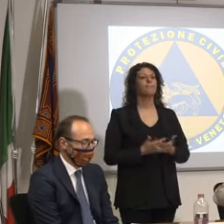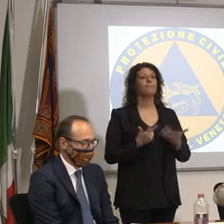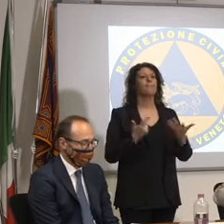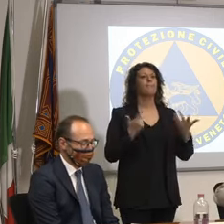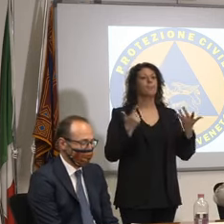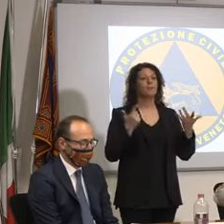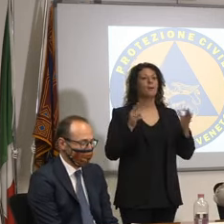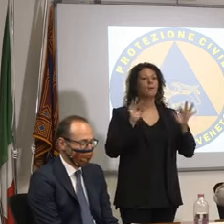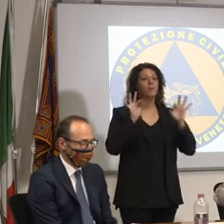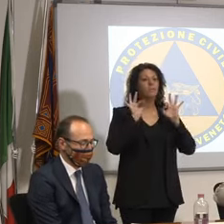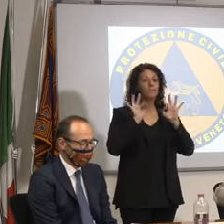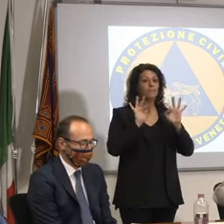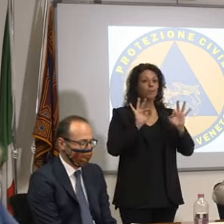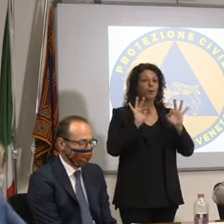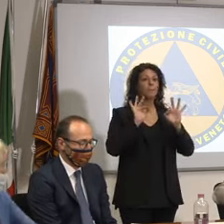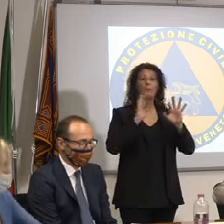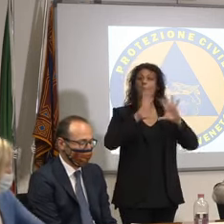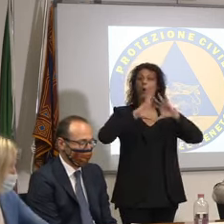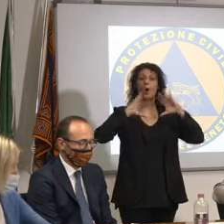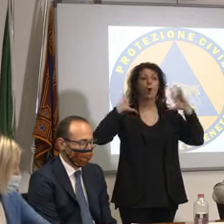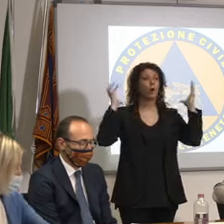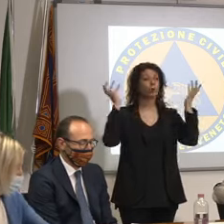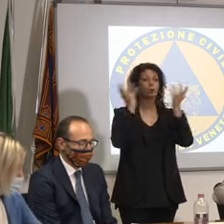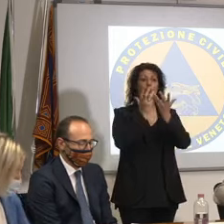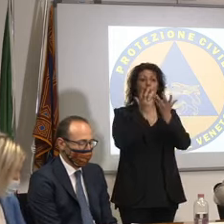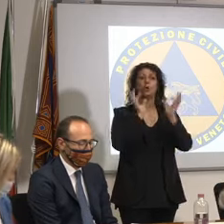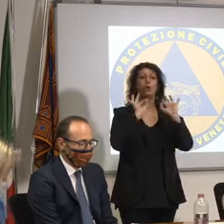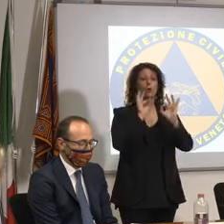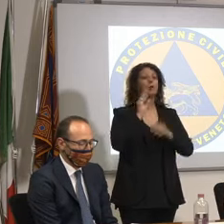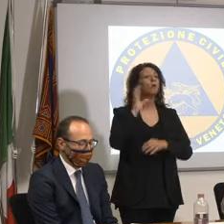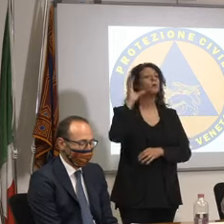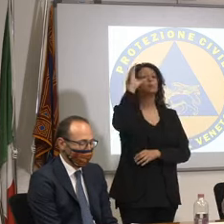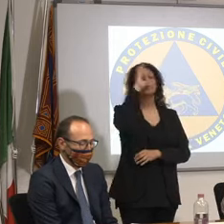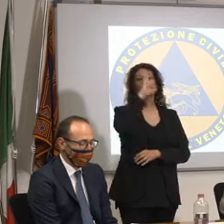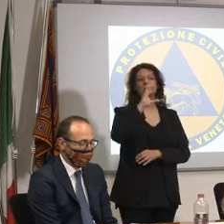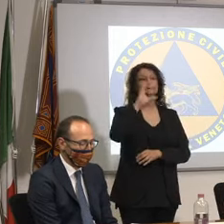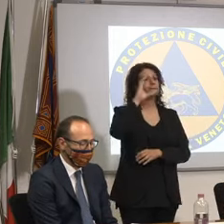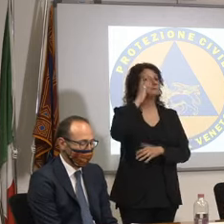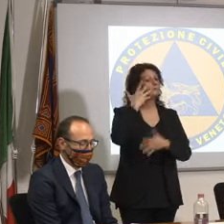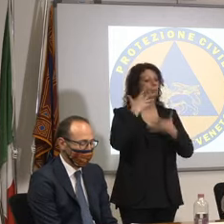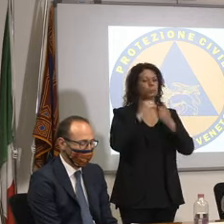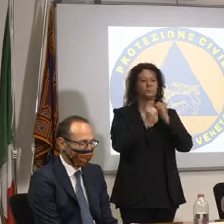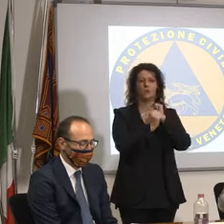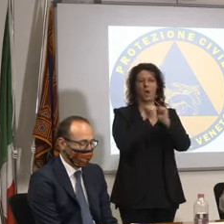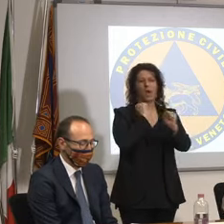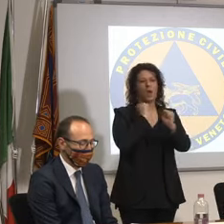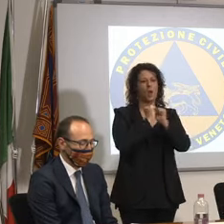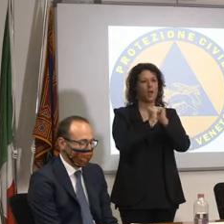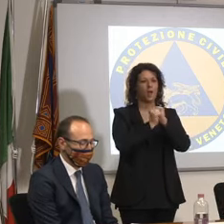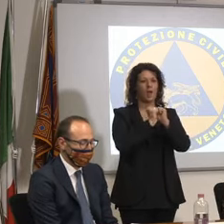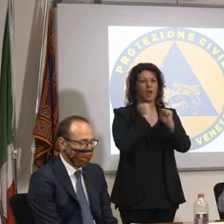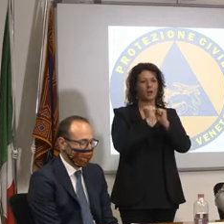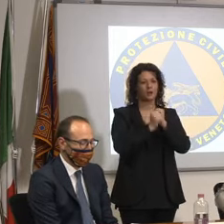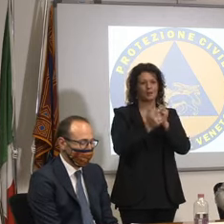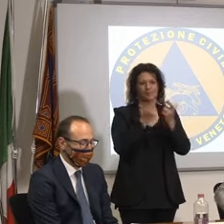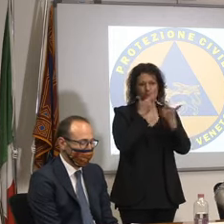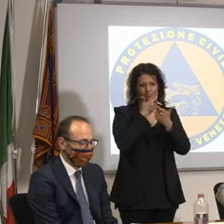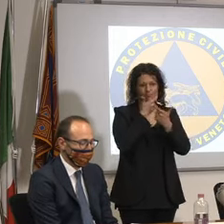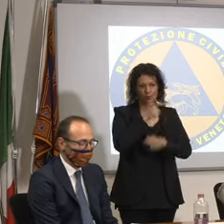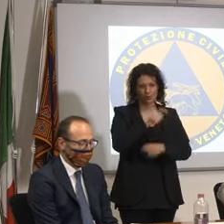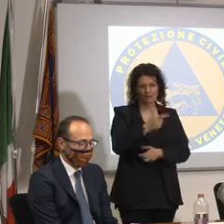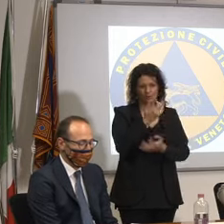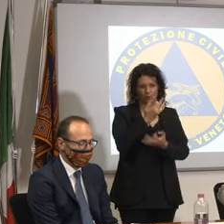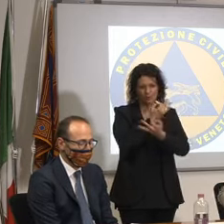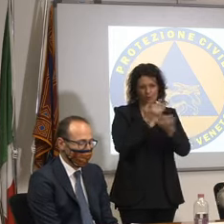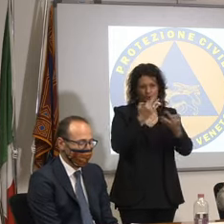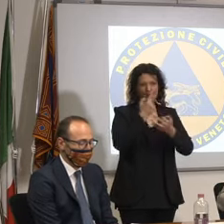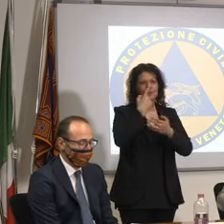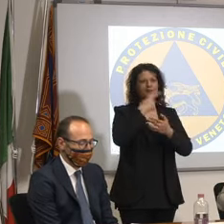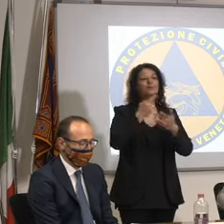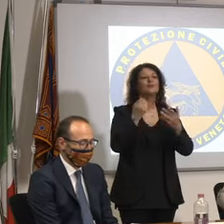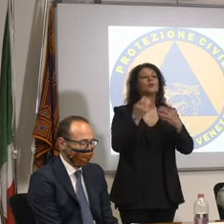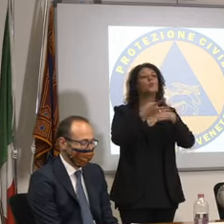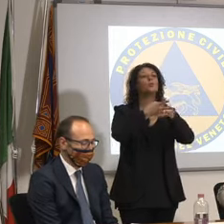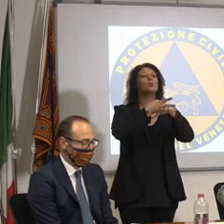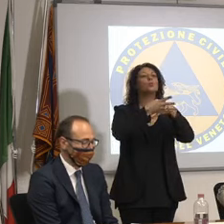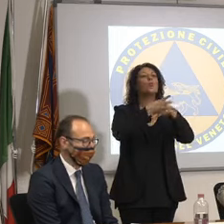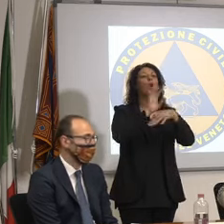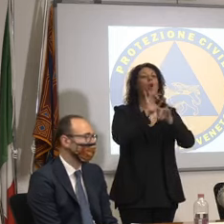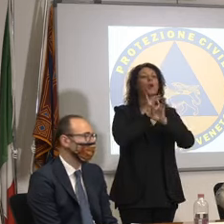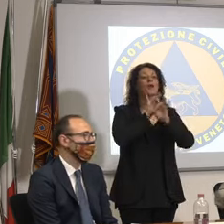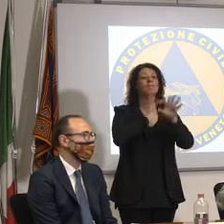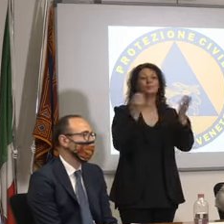con il turismo che non sia massacrato perché è naturale il coronavirus toglie tutto quello che sono gli